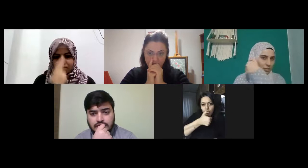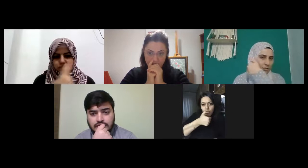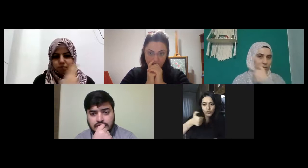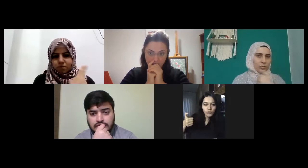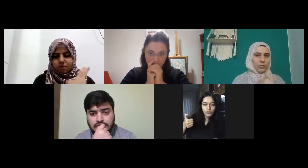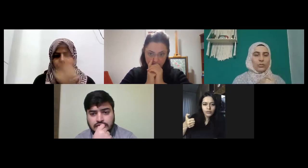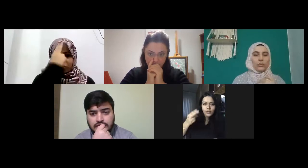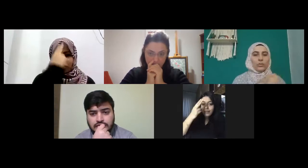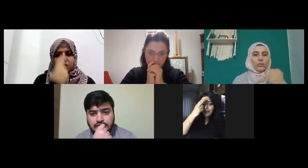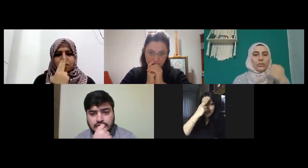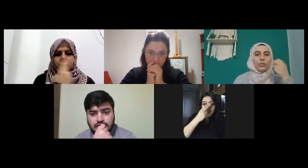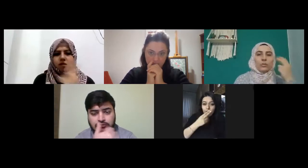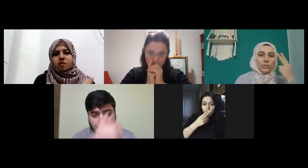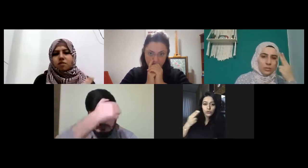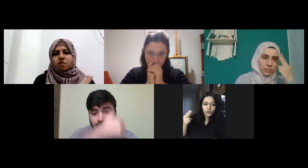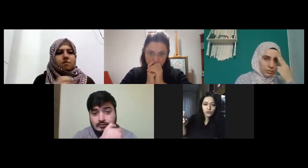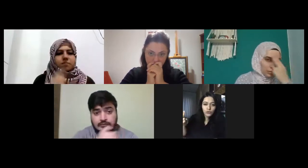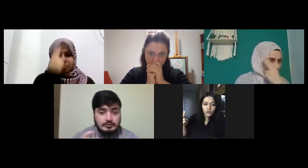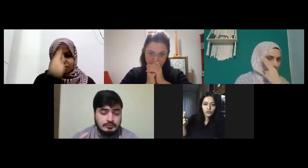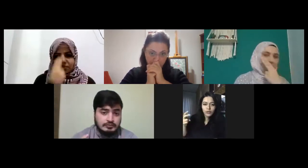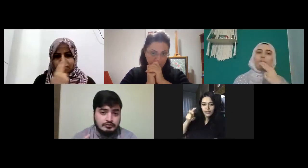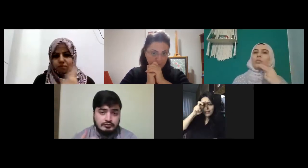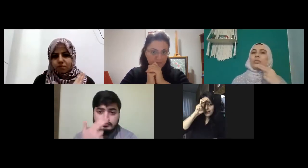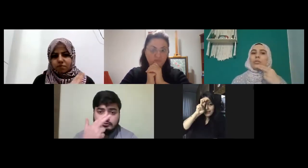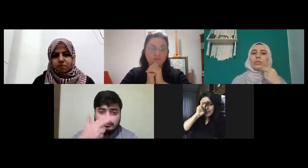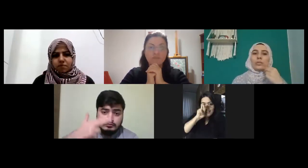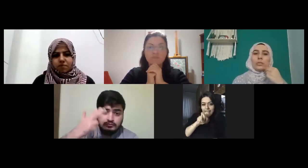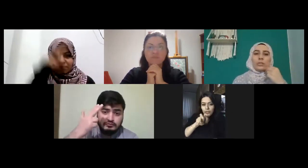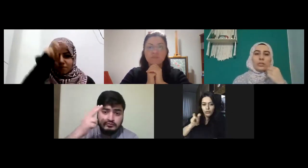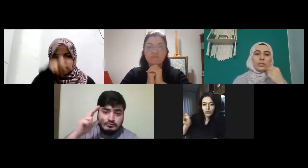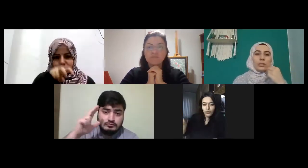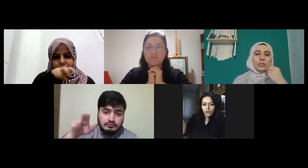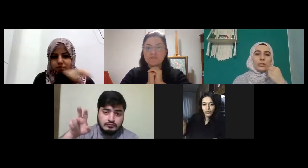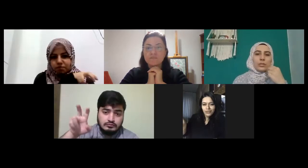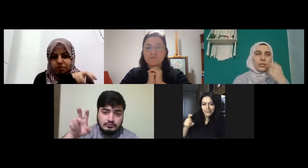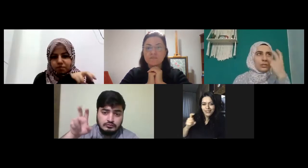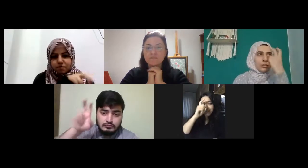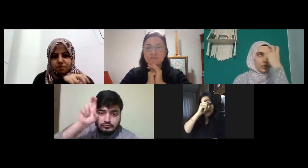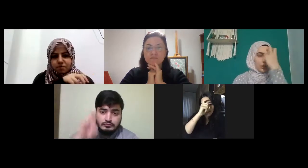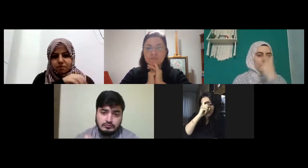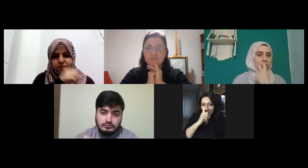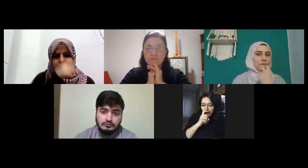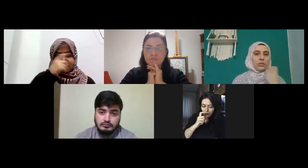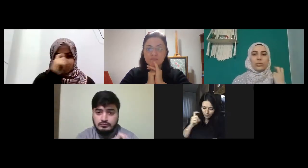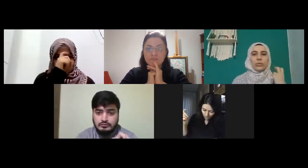yüz yedi yüz sekiz yüz dokuz yüz